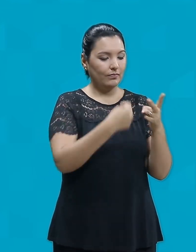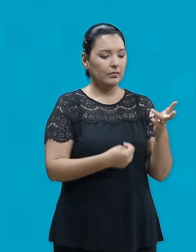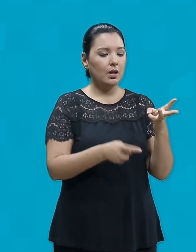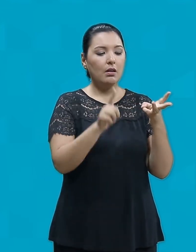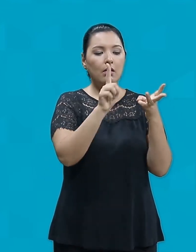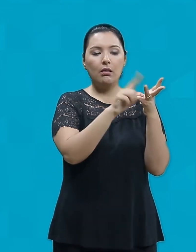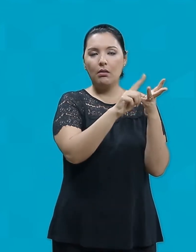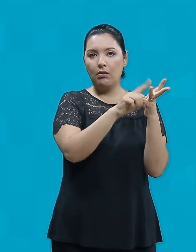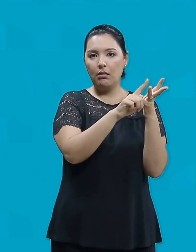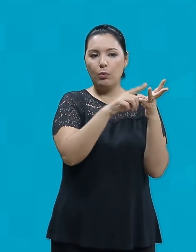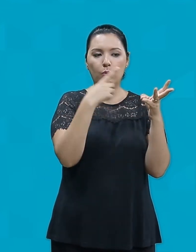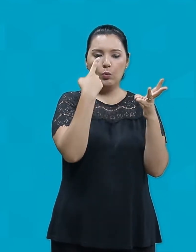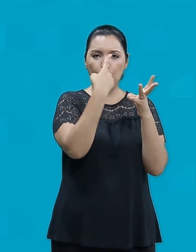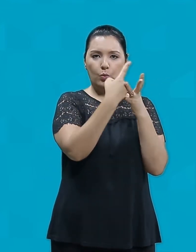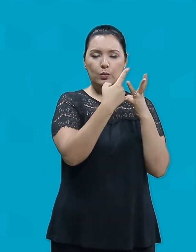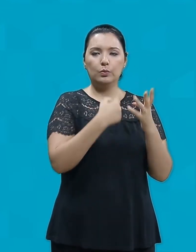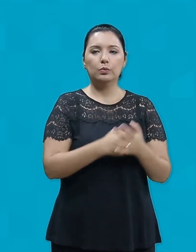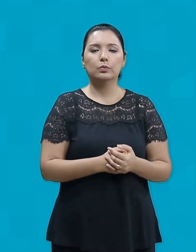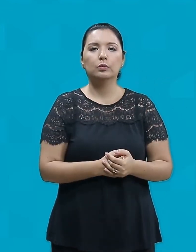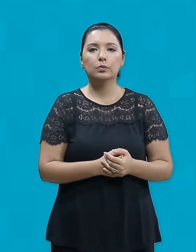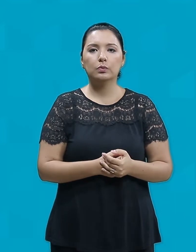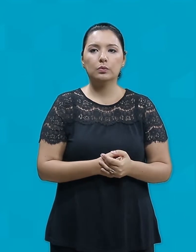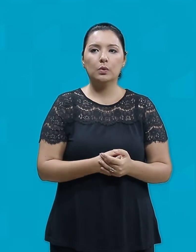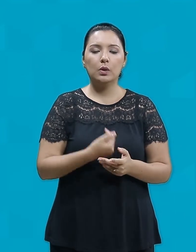Evangelho de Jesus Cristo segundo